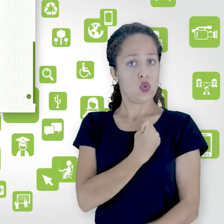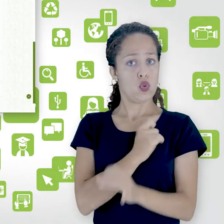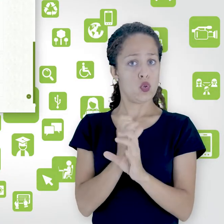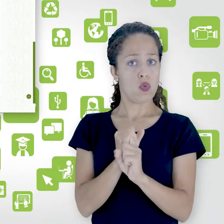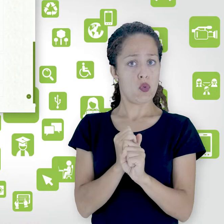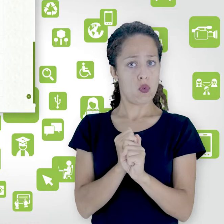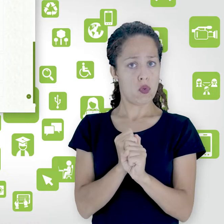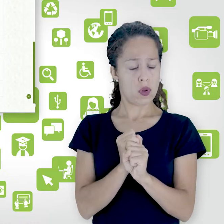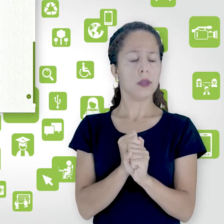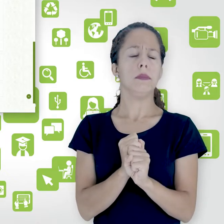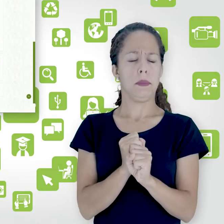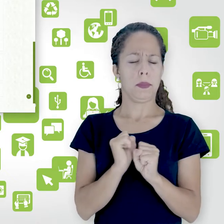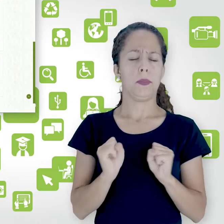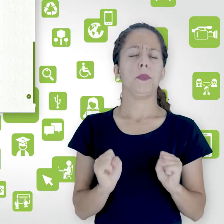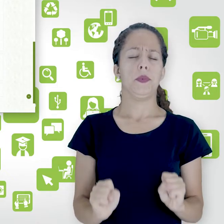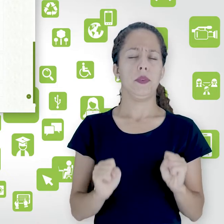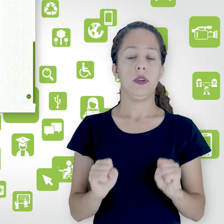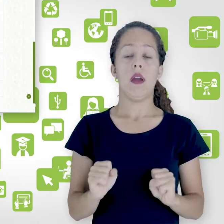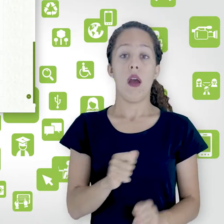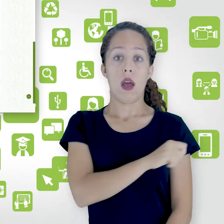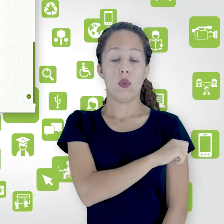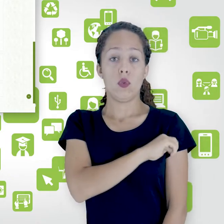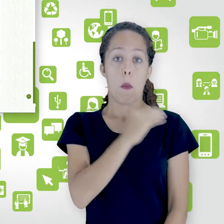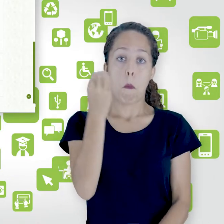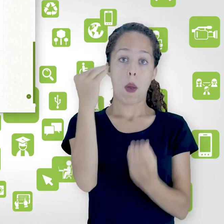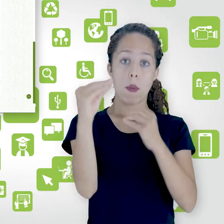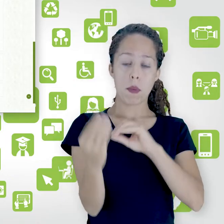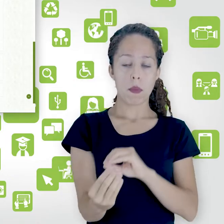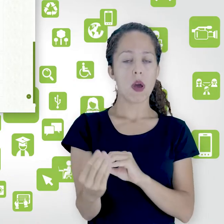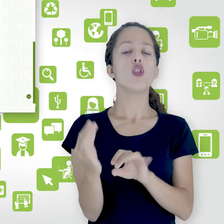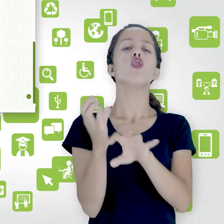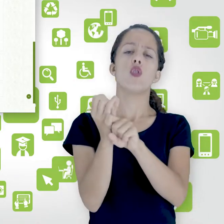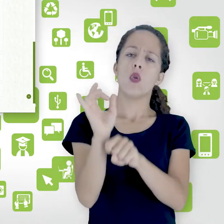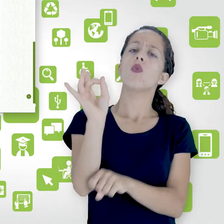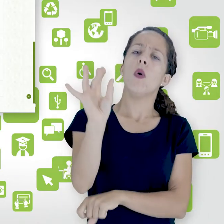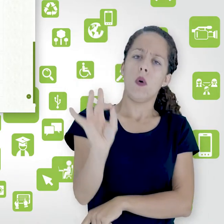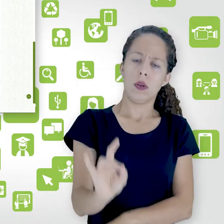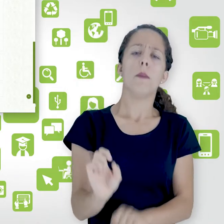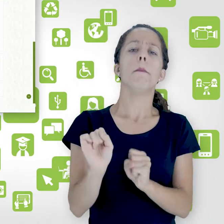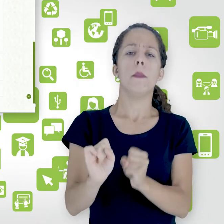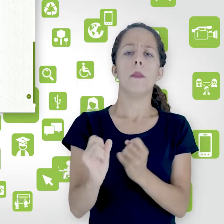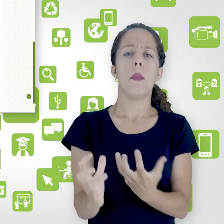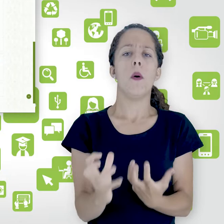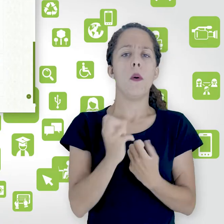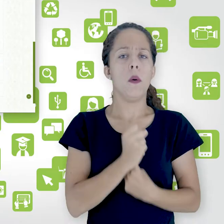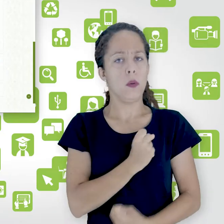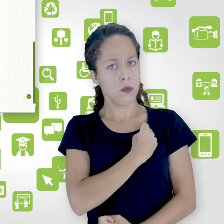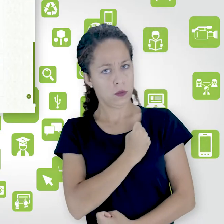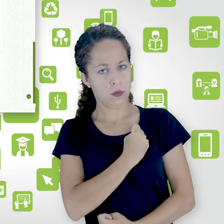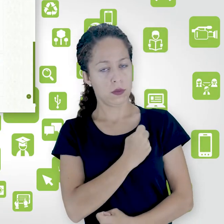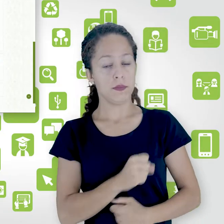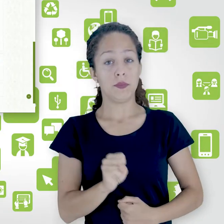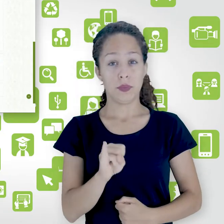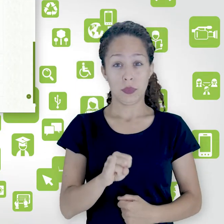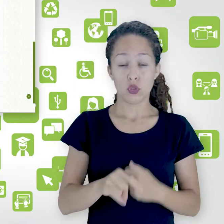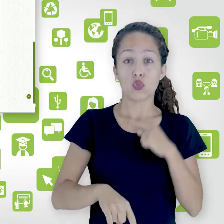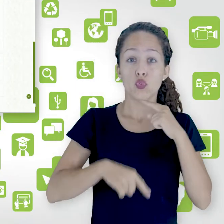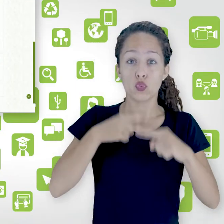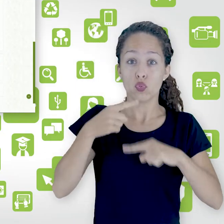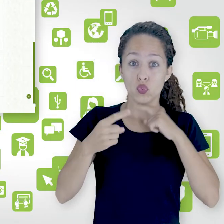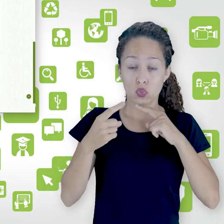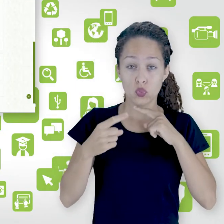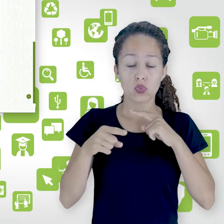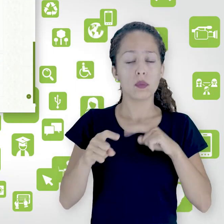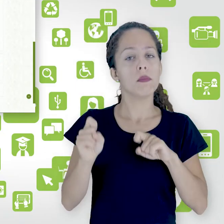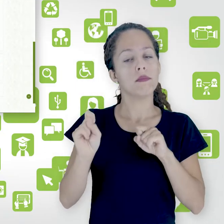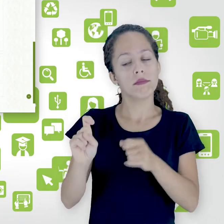as postagens que os alunos fazem nos fóruns tá certo sempre que você tiver dúvida clica na